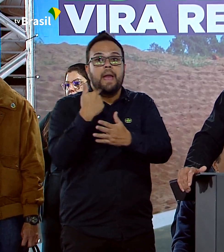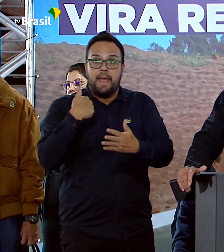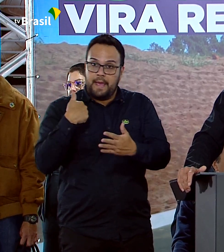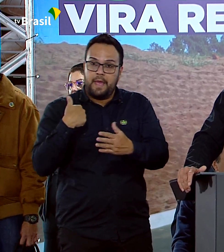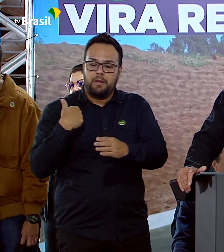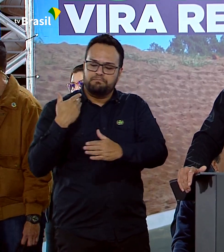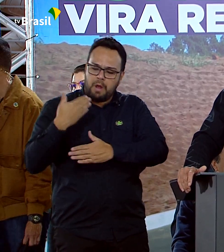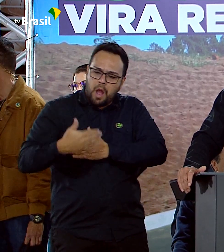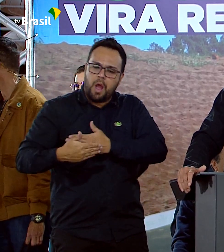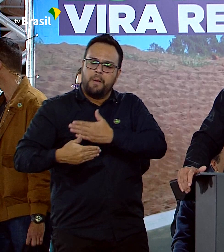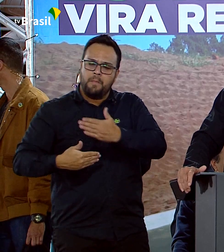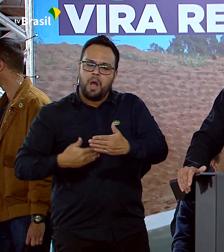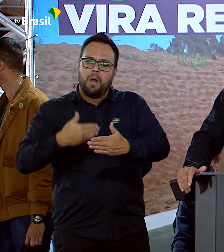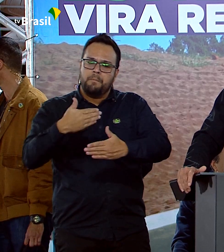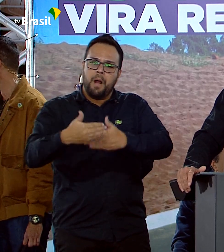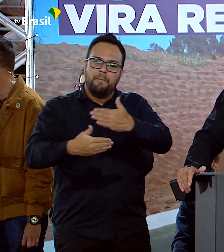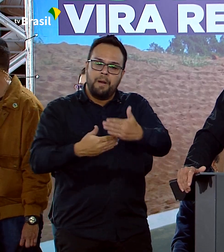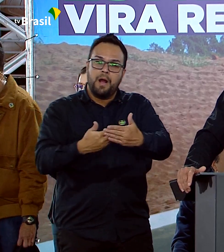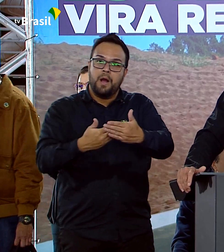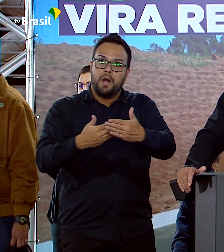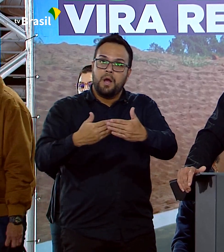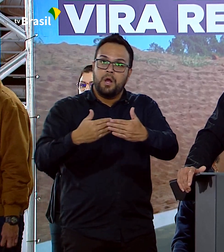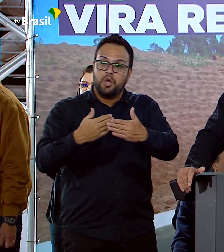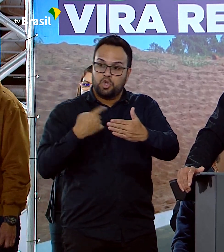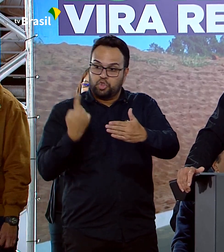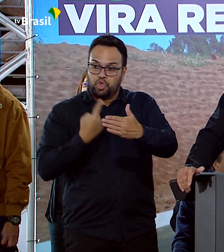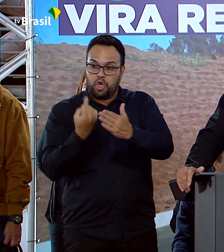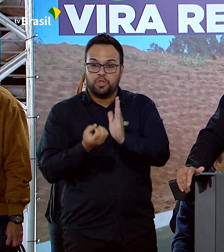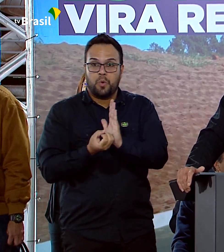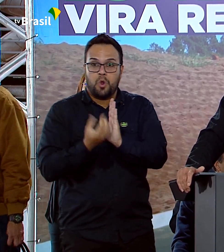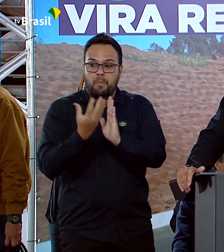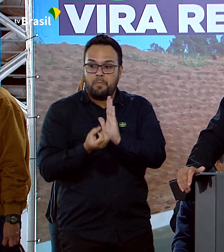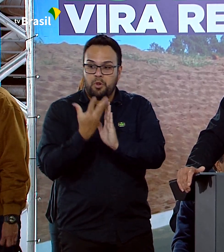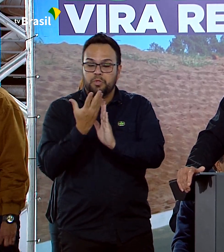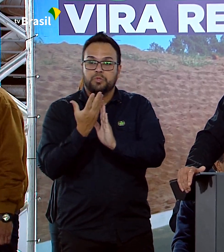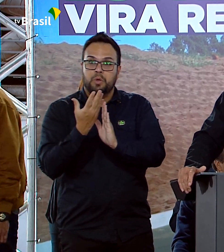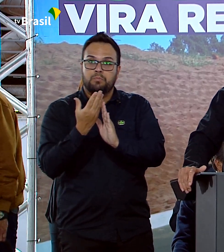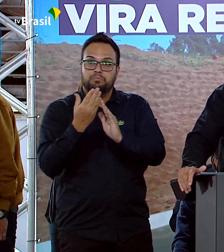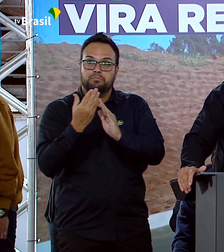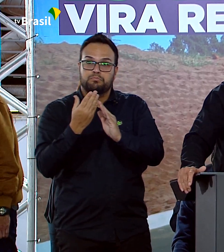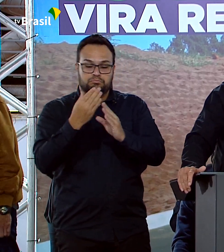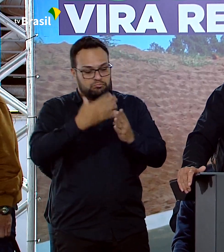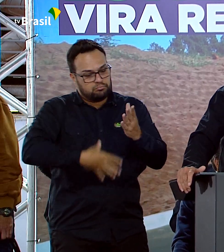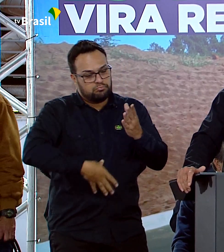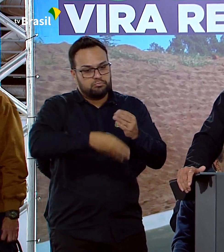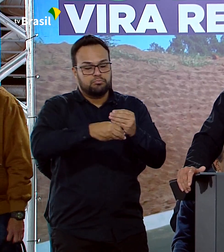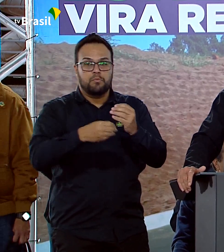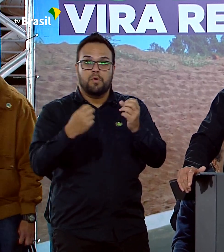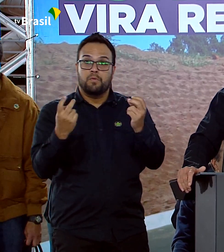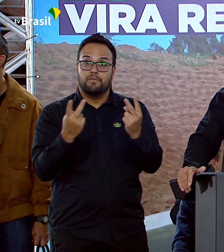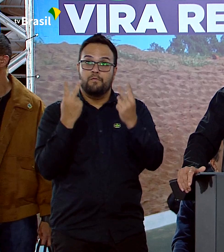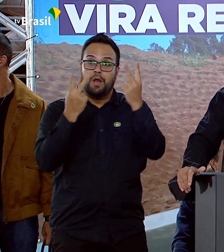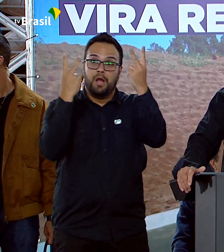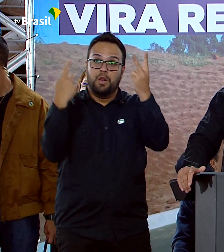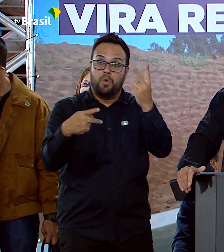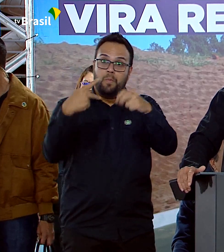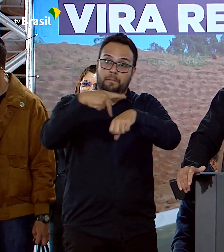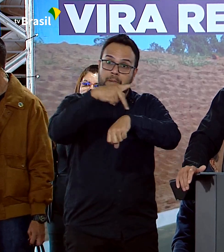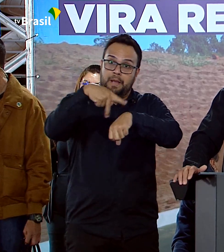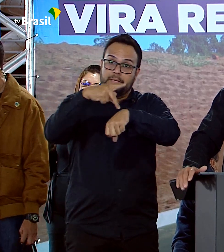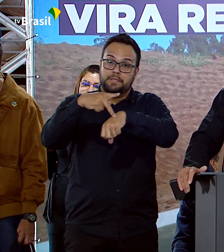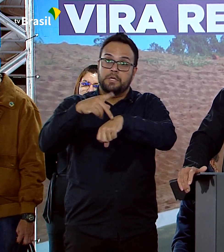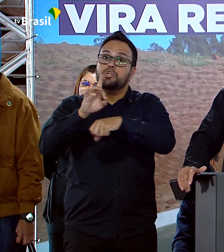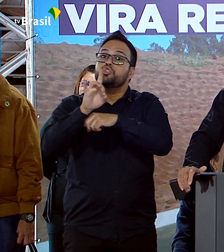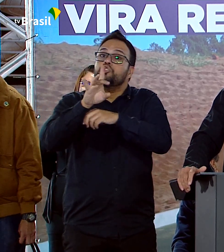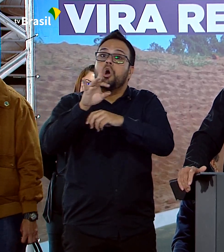o que nós produzimos cada vez mais possamos agregar valor em nossa pátria. só com